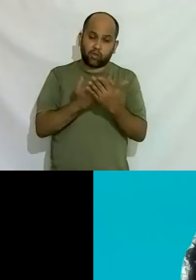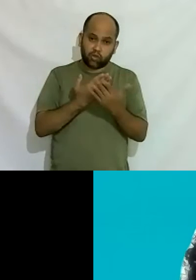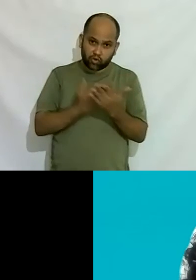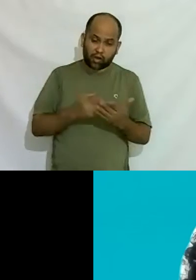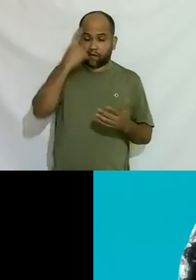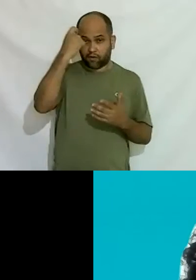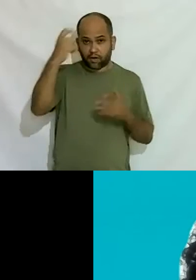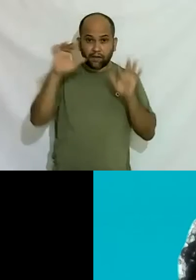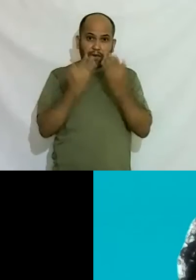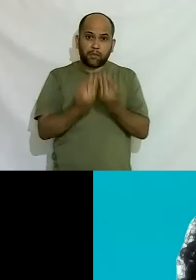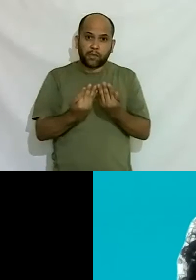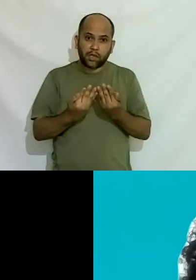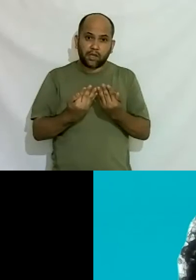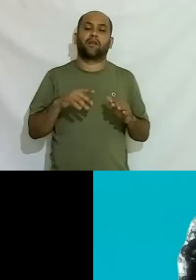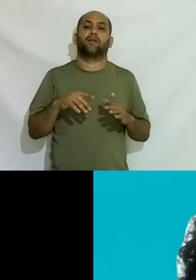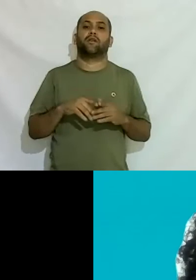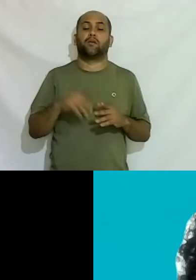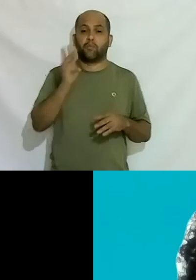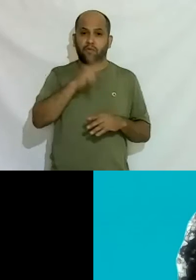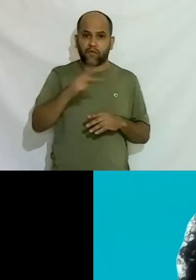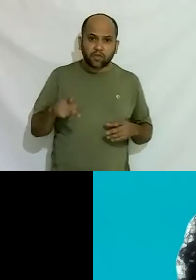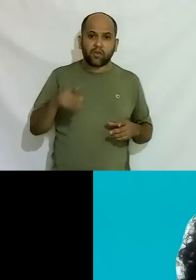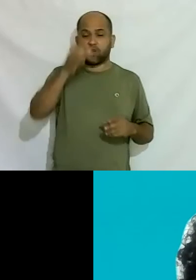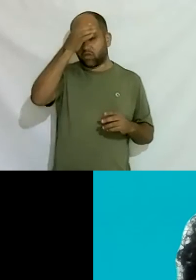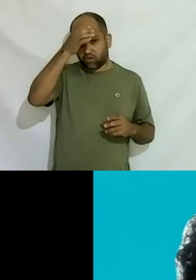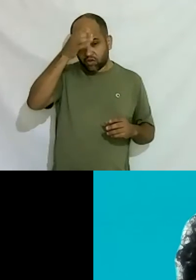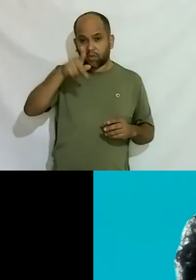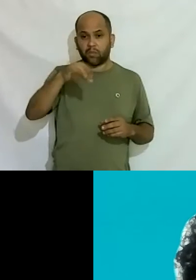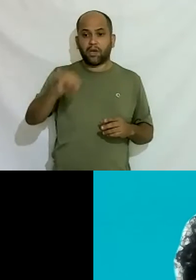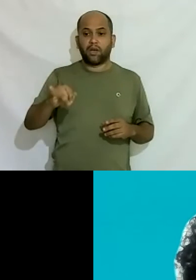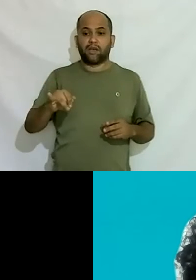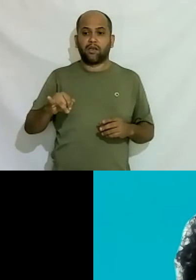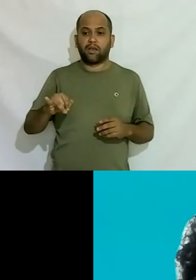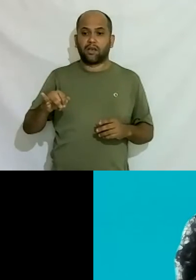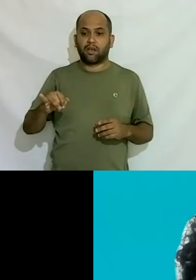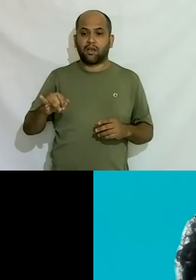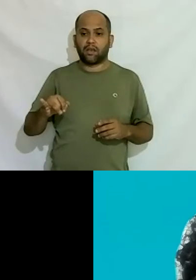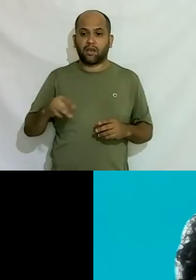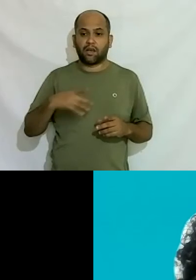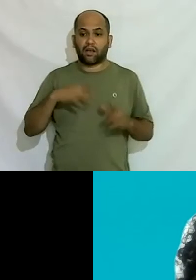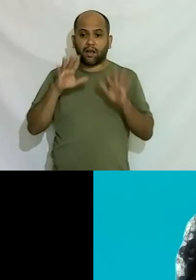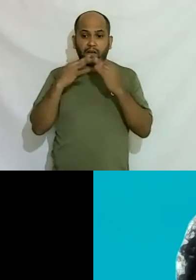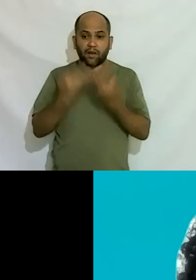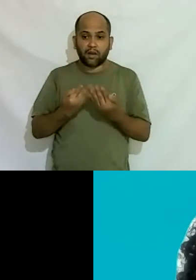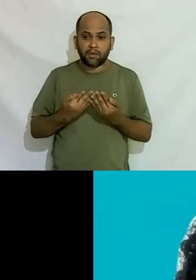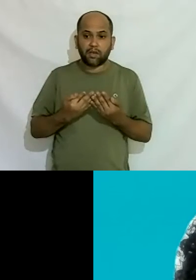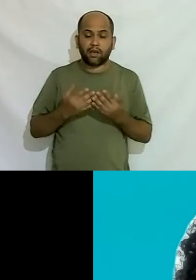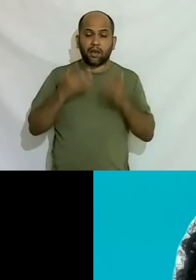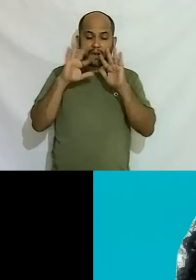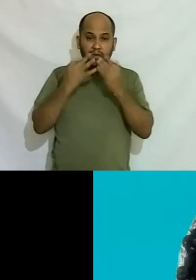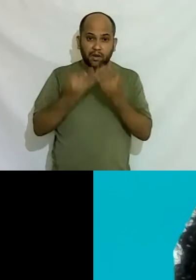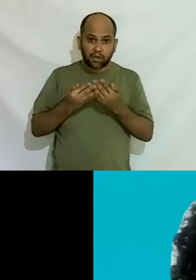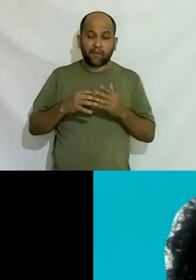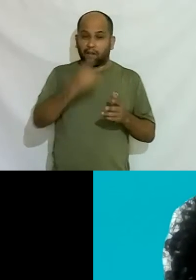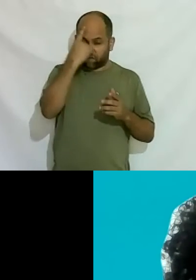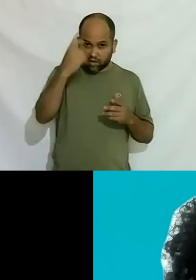sofre violência dos tios tem lésbica que sofre estupro corretivo a família fala estupra ela pra ver se ela aprende a gostar de homem